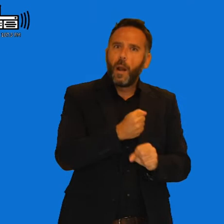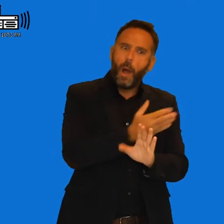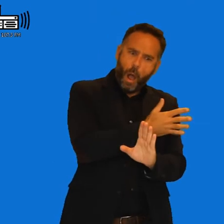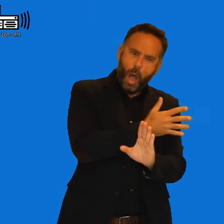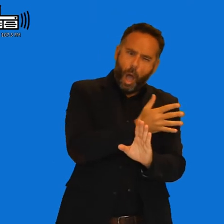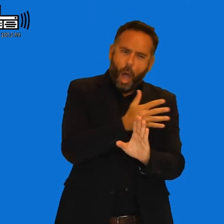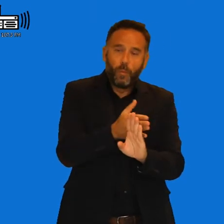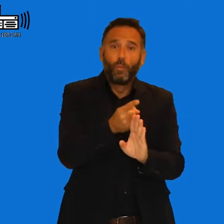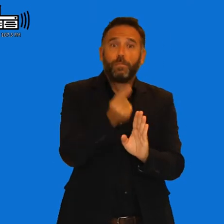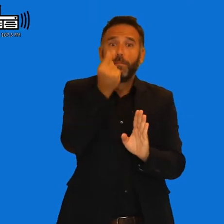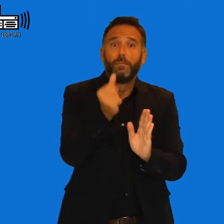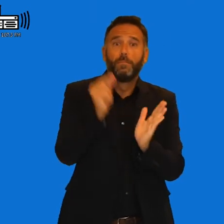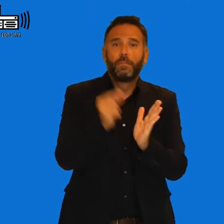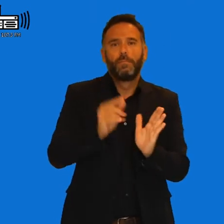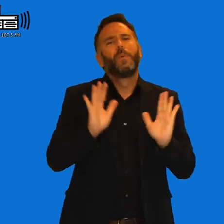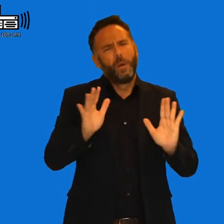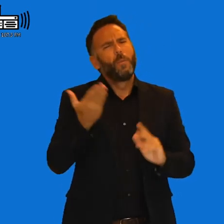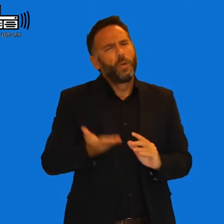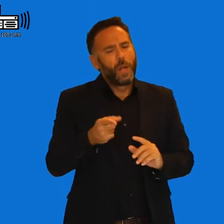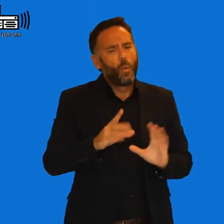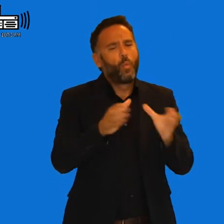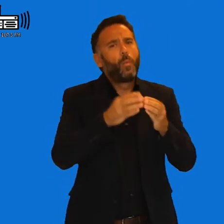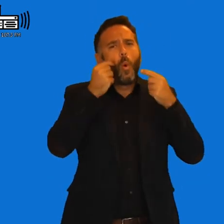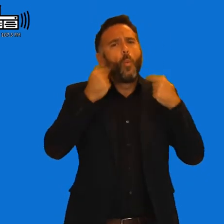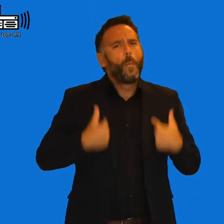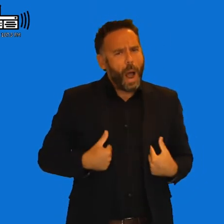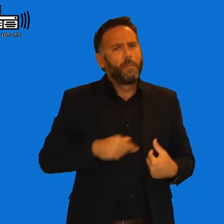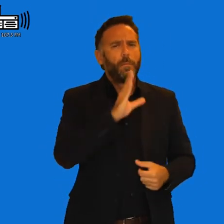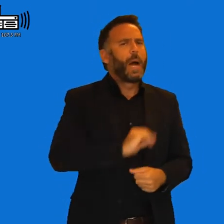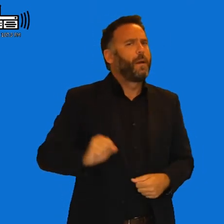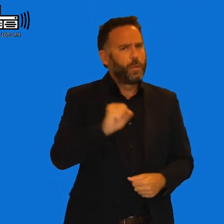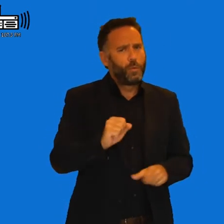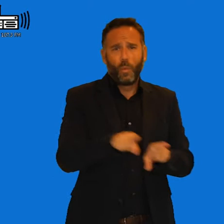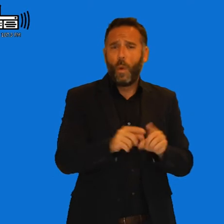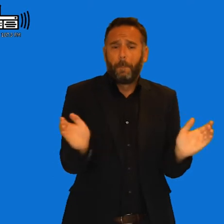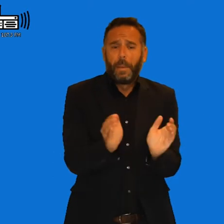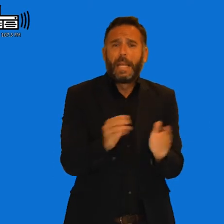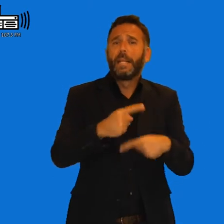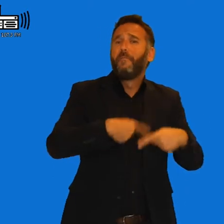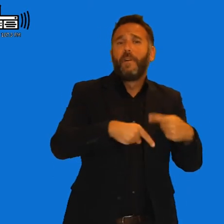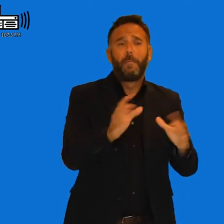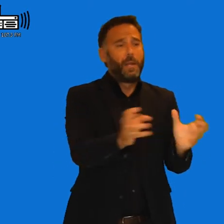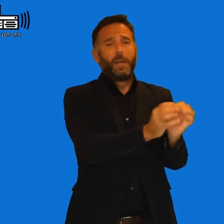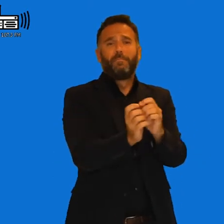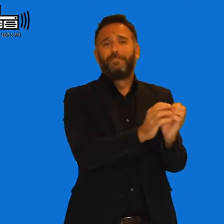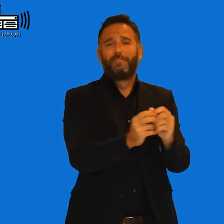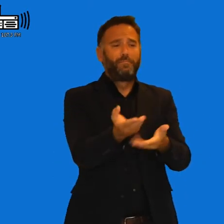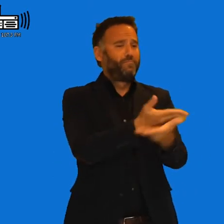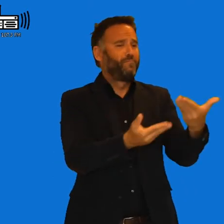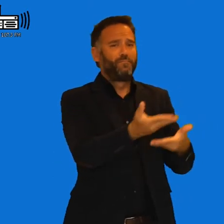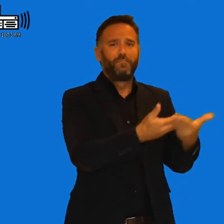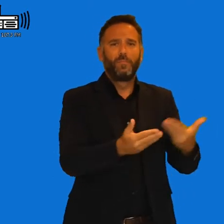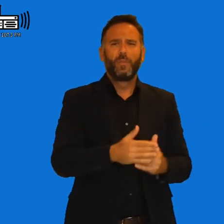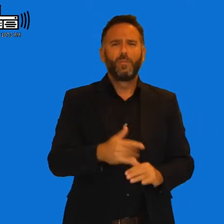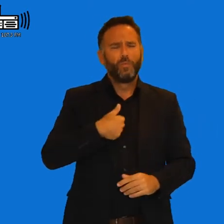lo más importante es el grupo humano que se crea, es maravilloso, maravilloso. Es que es como una pequeña familia, ¿Verdad? En ese momento, mientras que la... Yo creo que ser